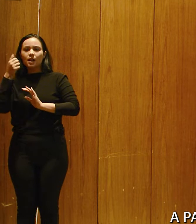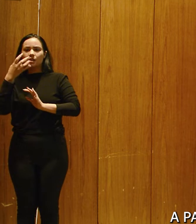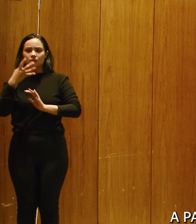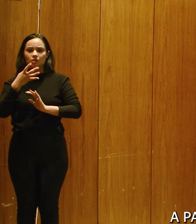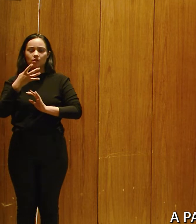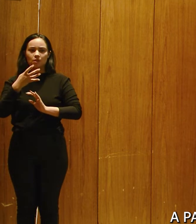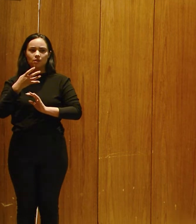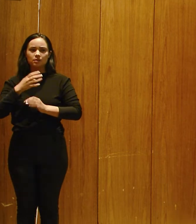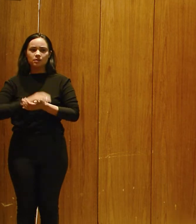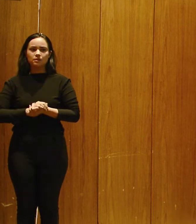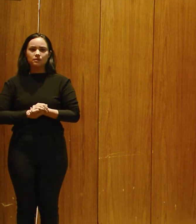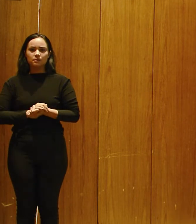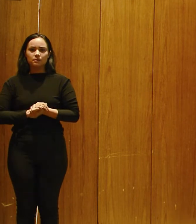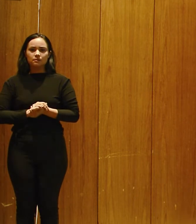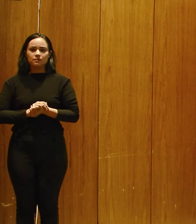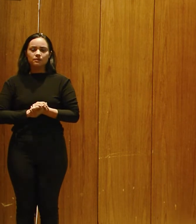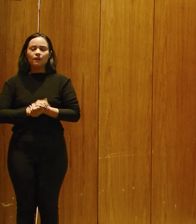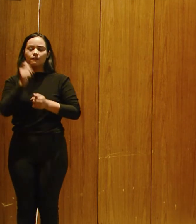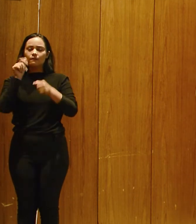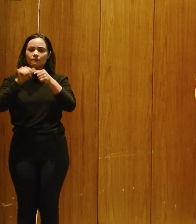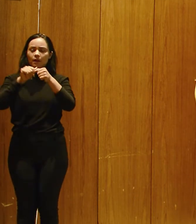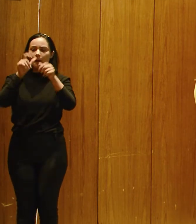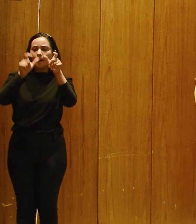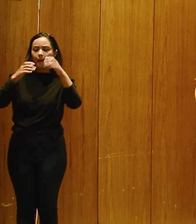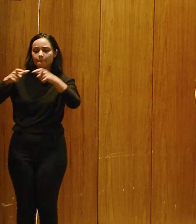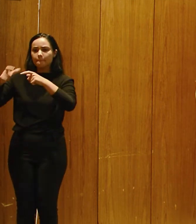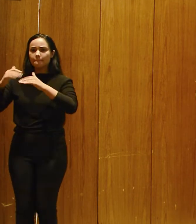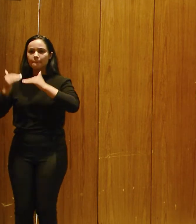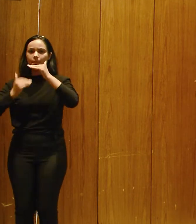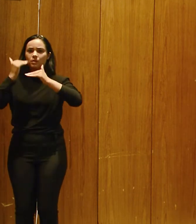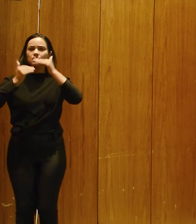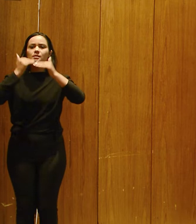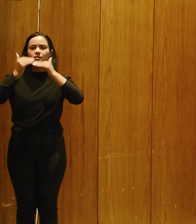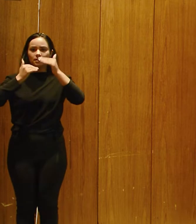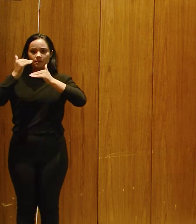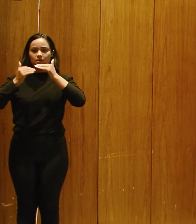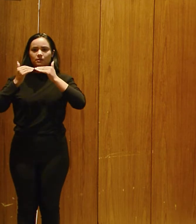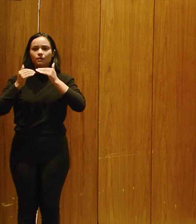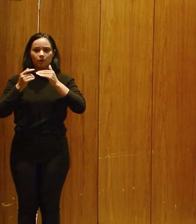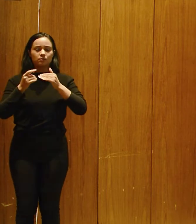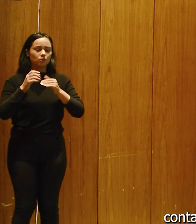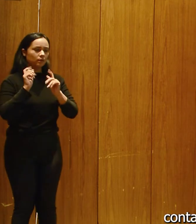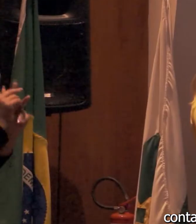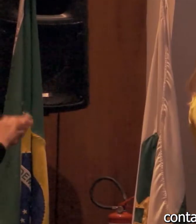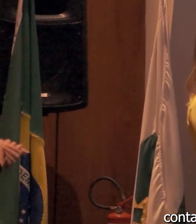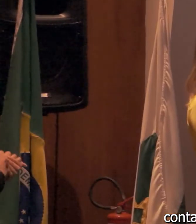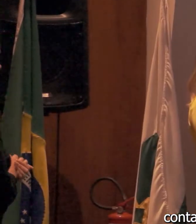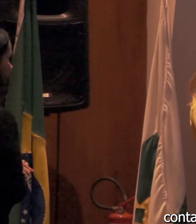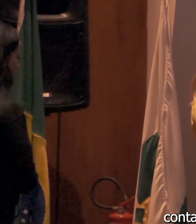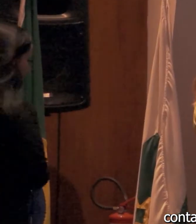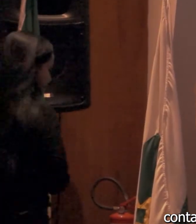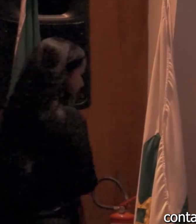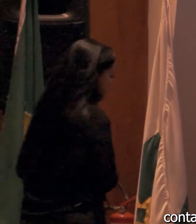reabilitação auditiva e a gente faz todo o processo. A equipe hoje consta com